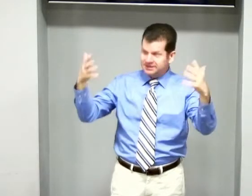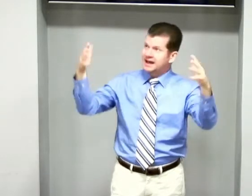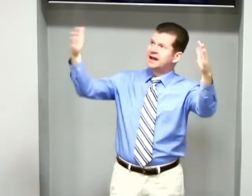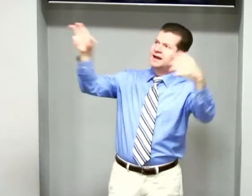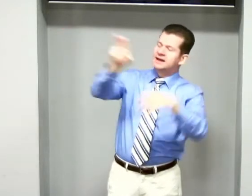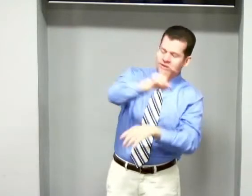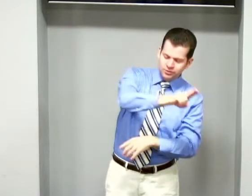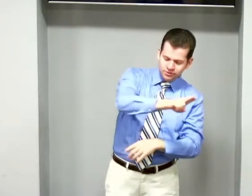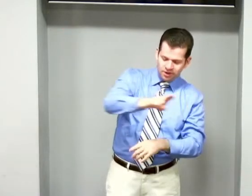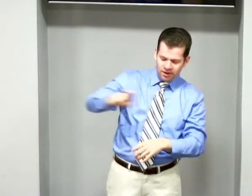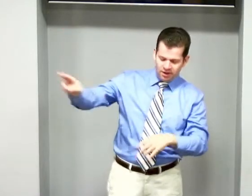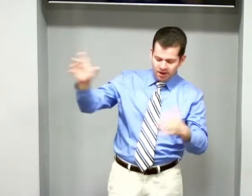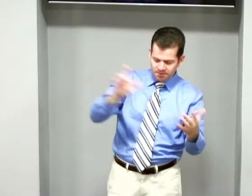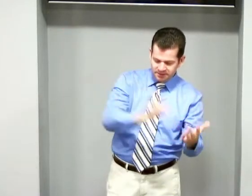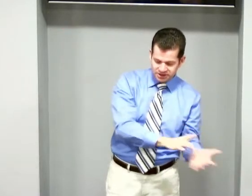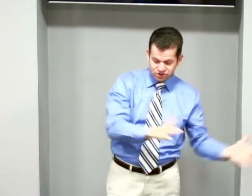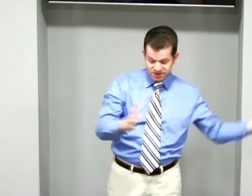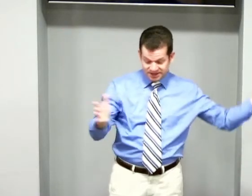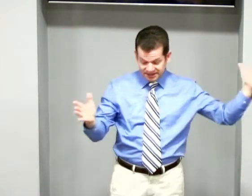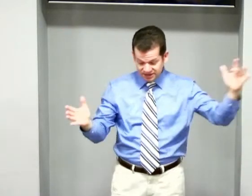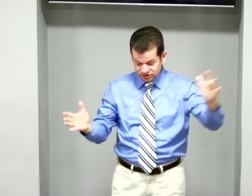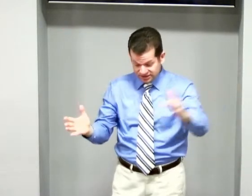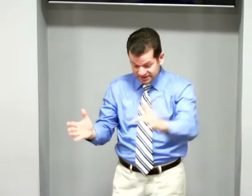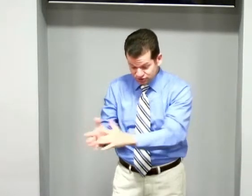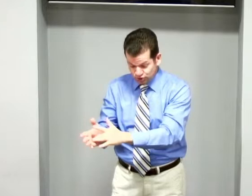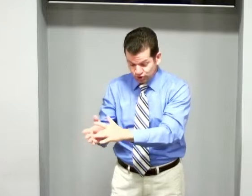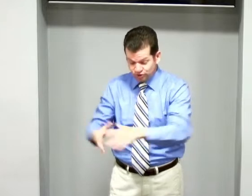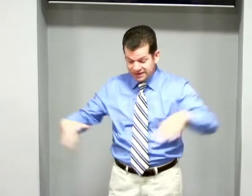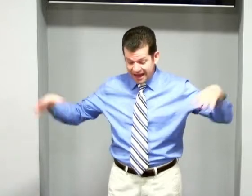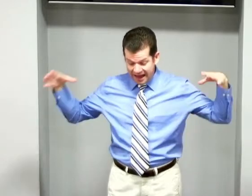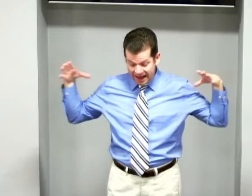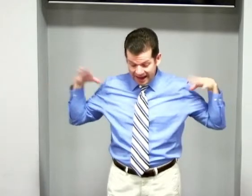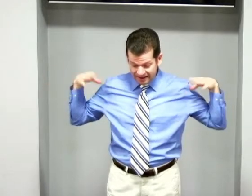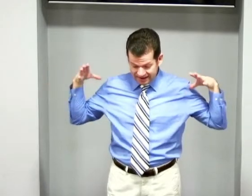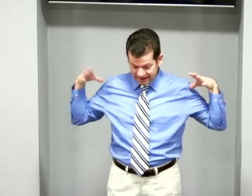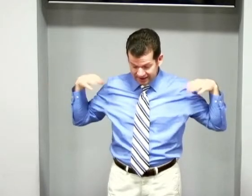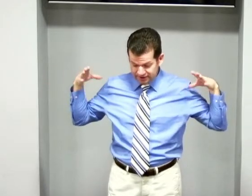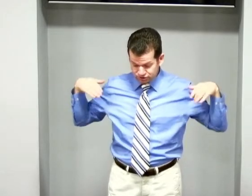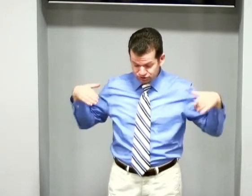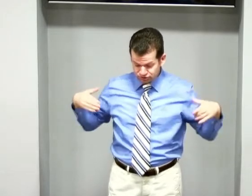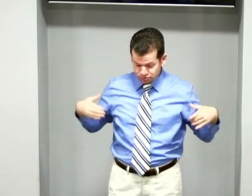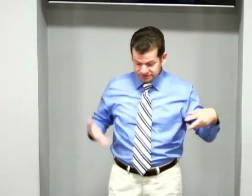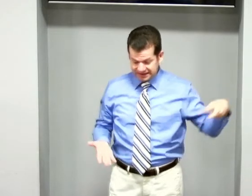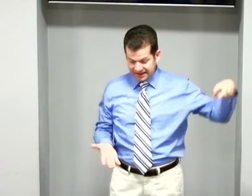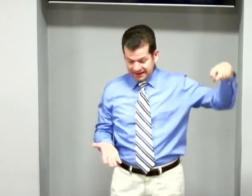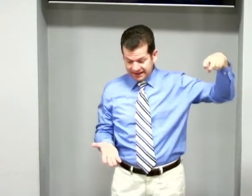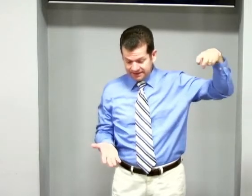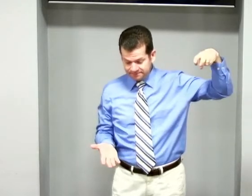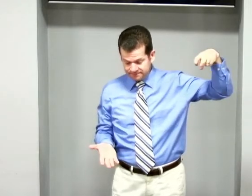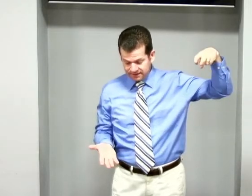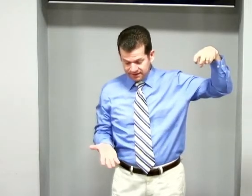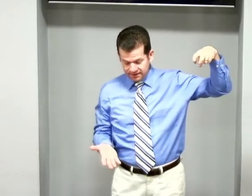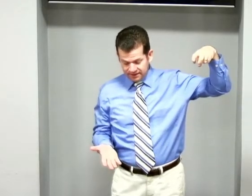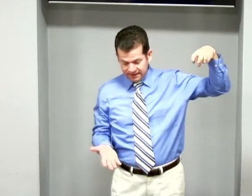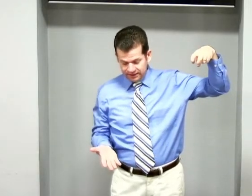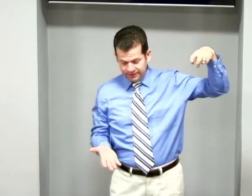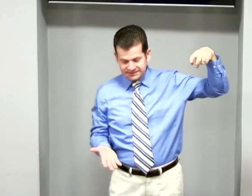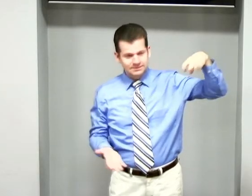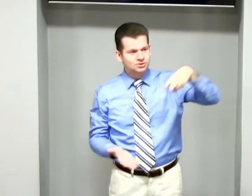Saudai o nome de Jesus, arcanjo dos poçais. Ah, não é essa melodia